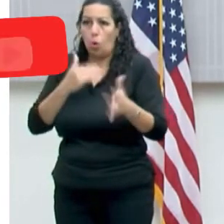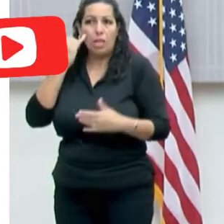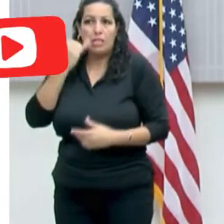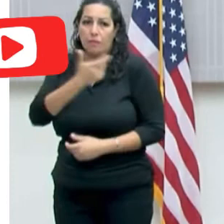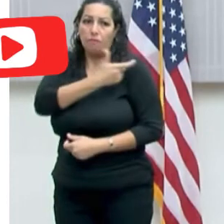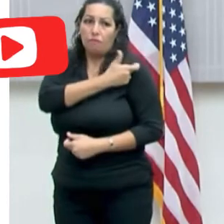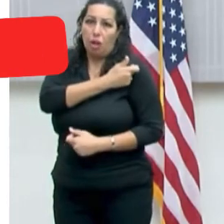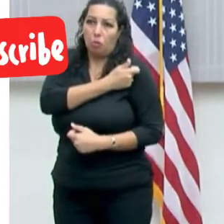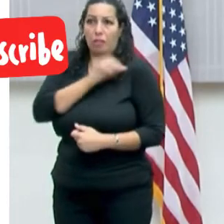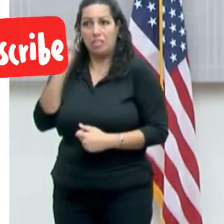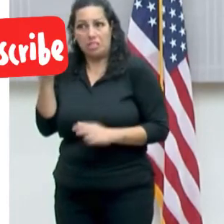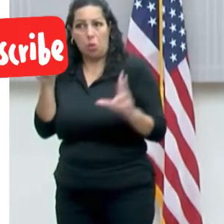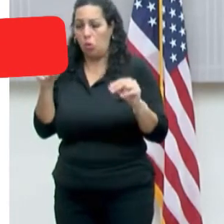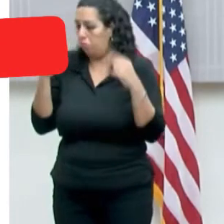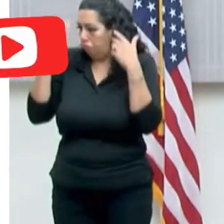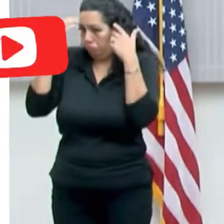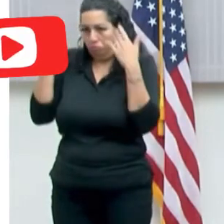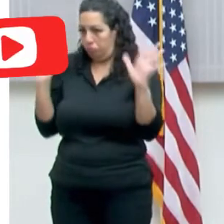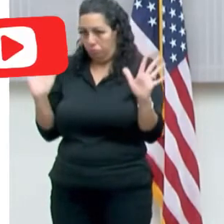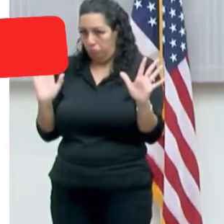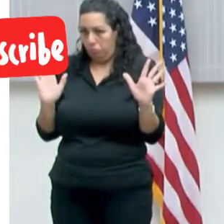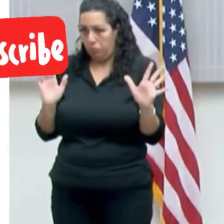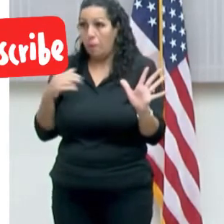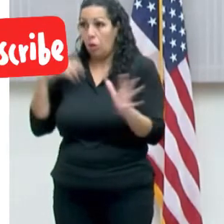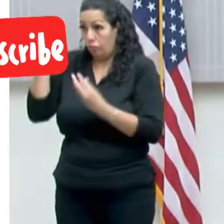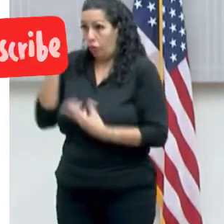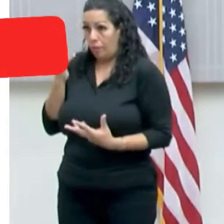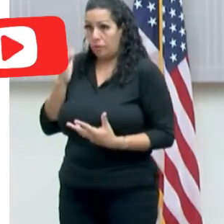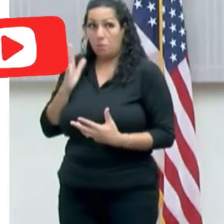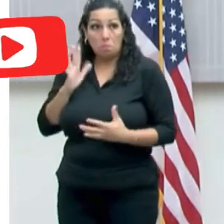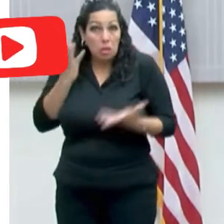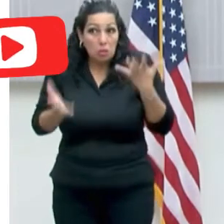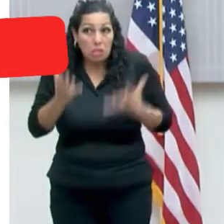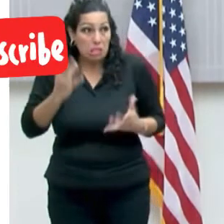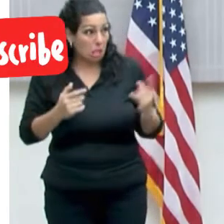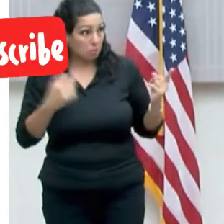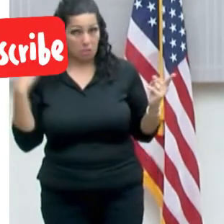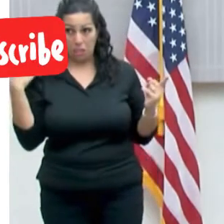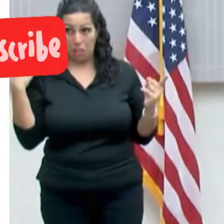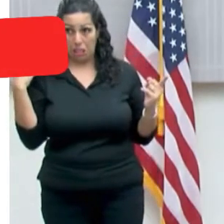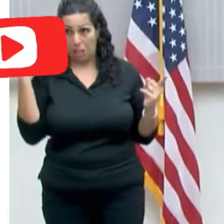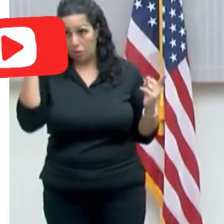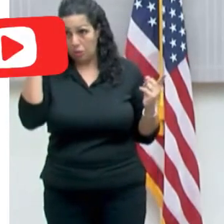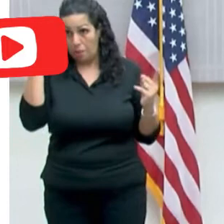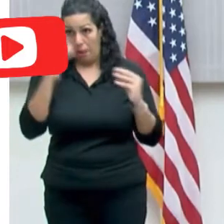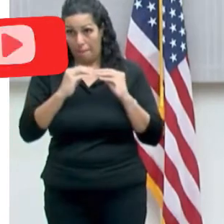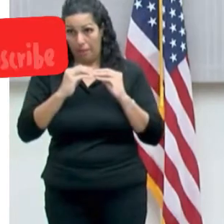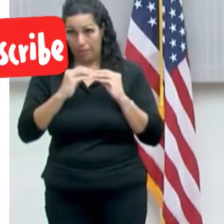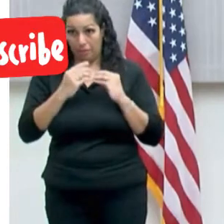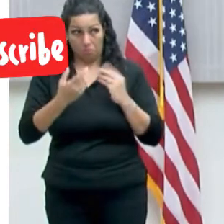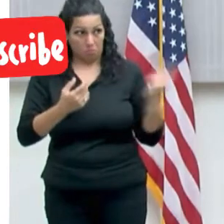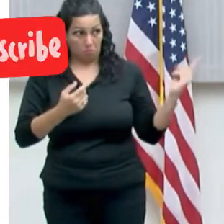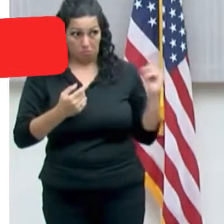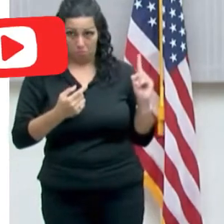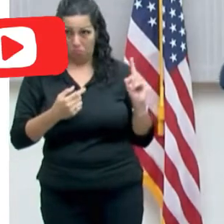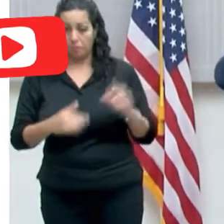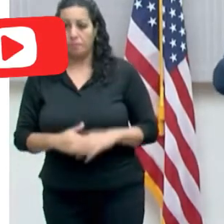vacunada o no. Esa es la información que tengo yo, pero el Secretario puede ser que esté más al día que yo en ese respecto.